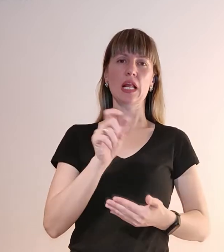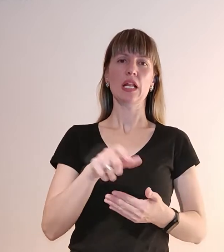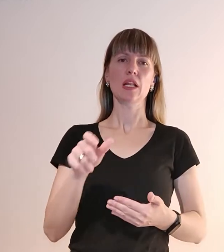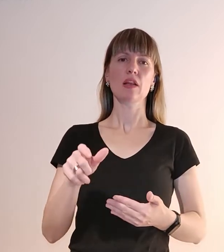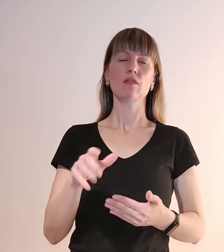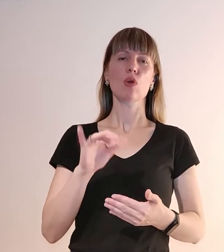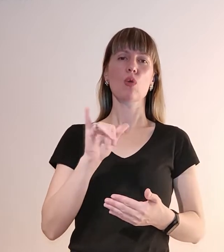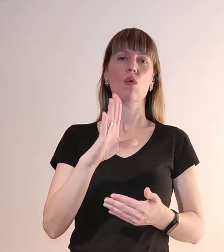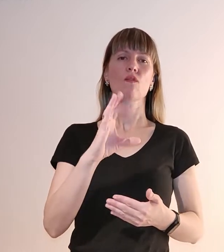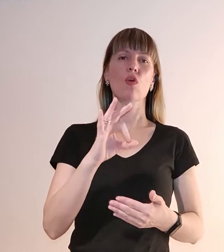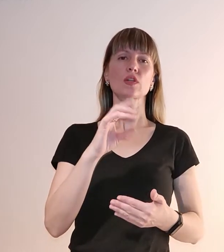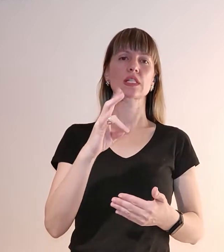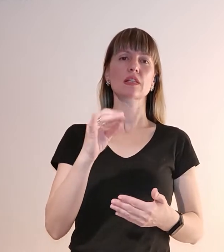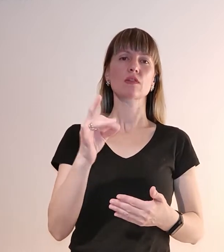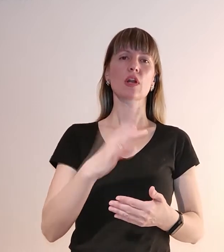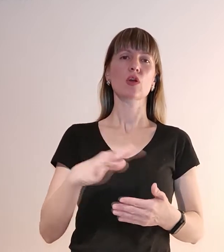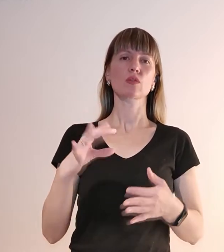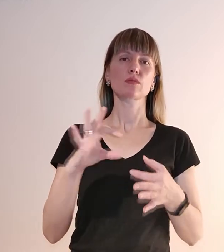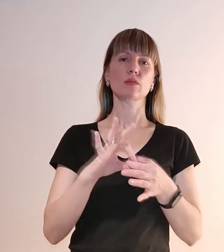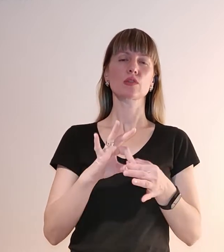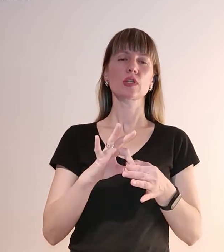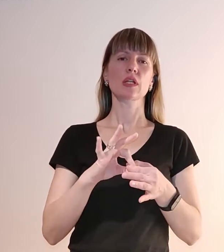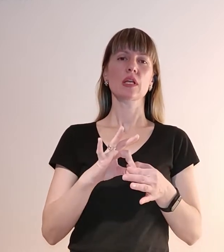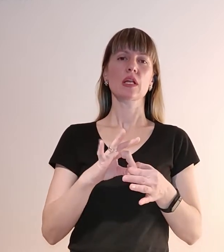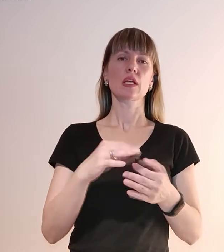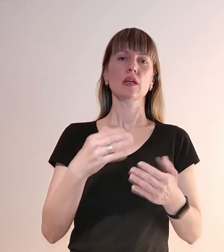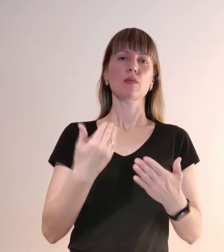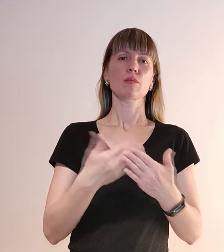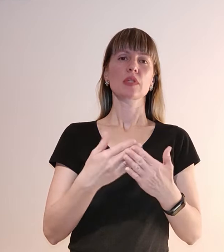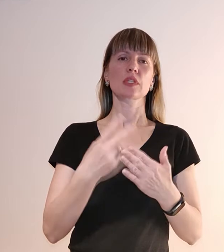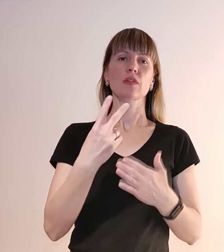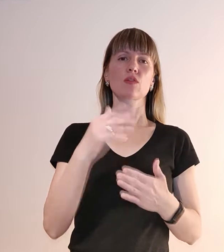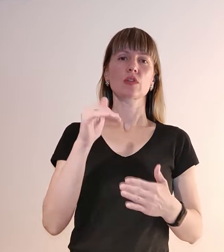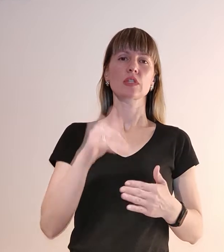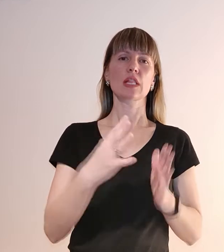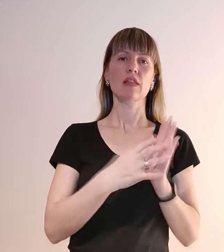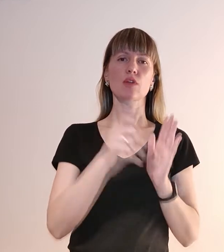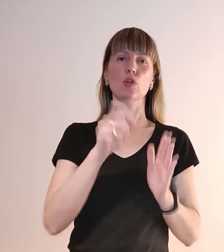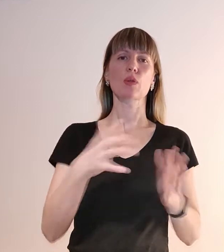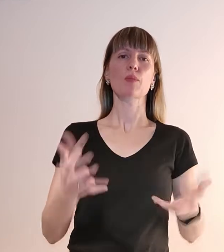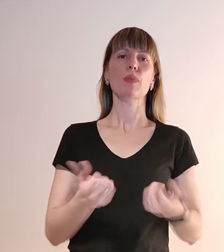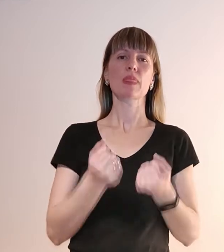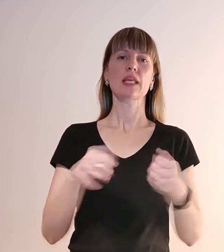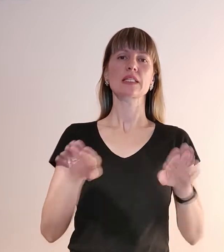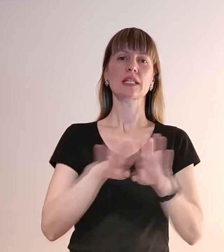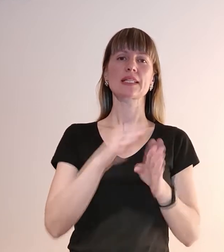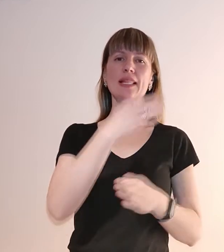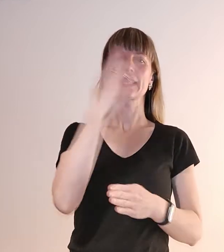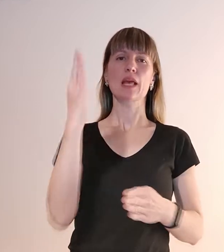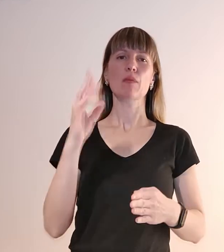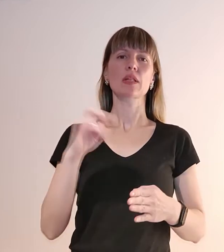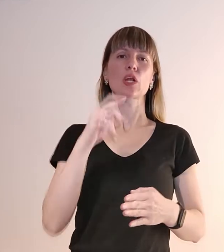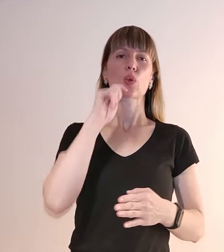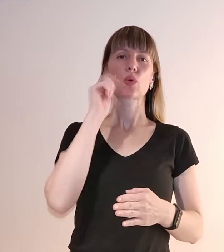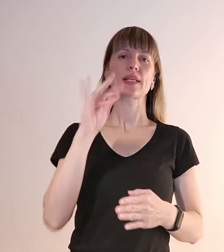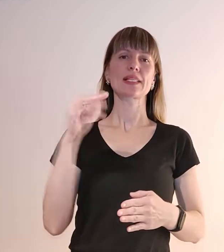Вознастянівському районі до акції долучилися більше 2900 людей. Підтримали закриття неба над Україною і запорізькі